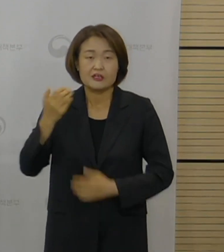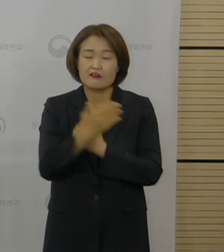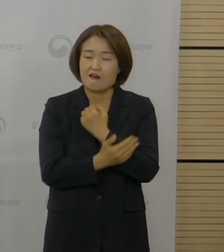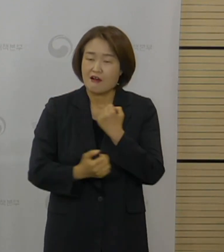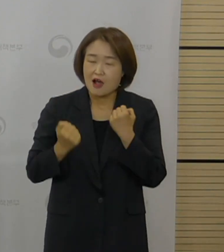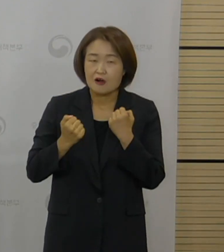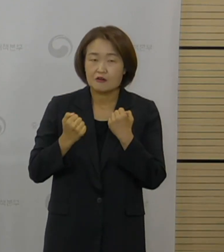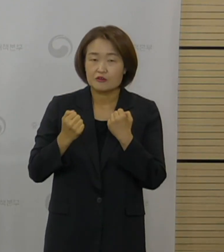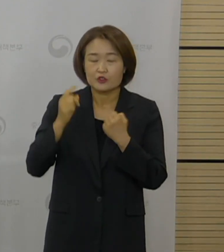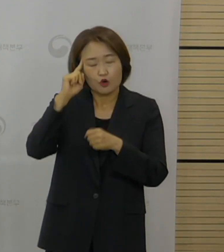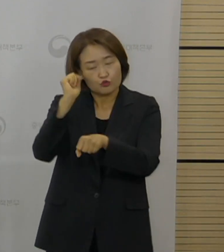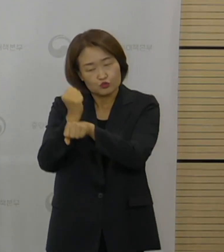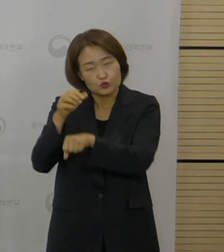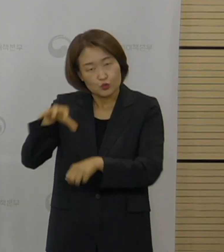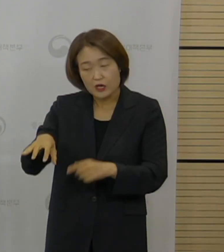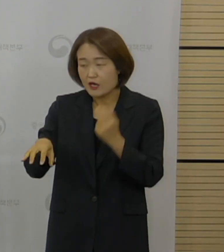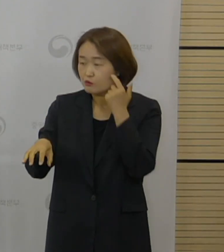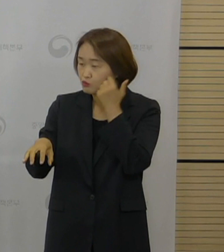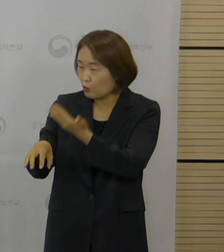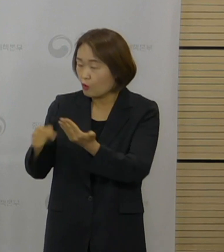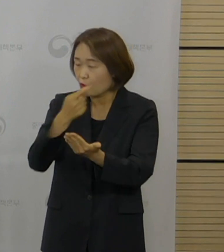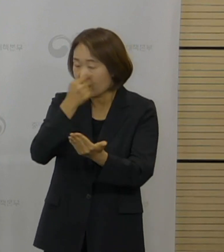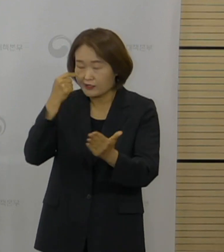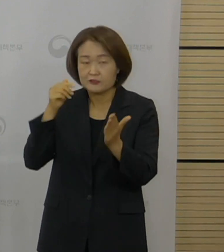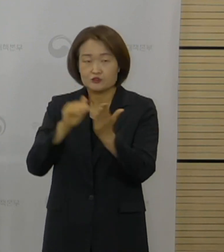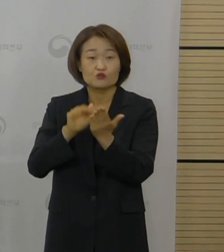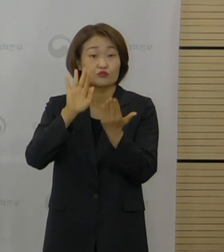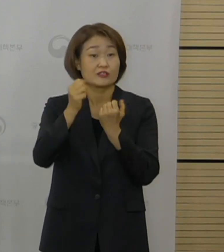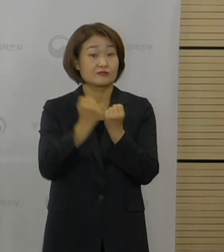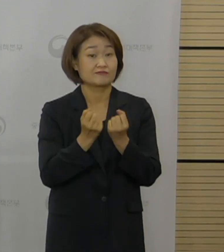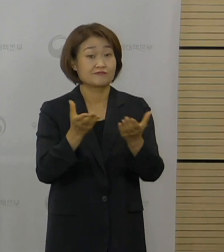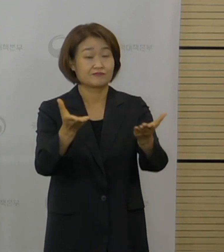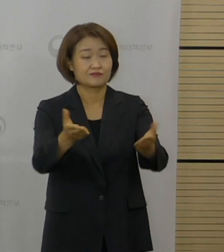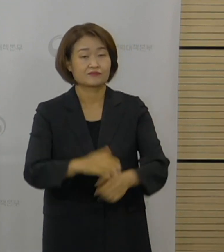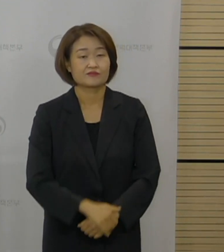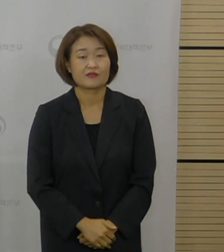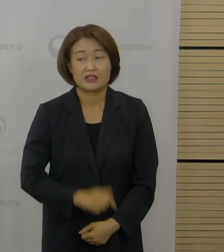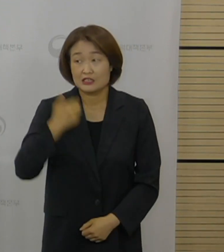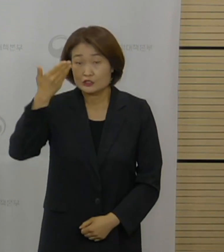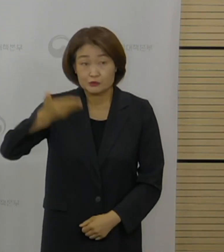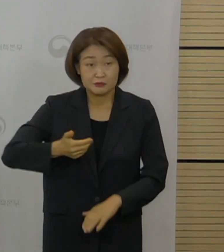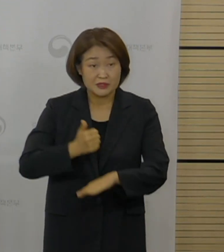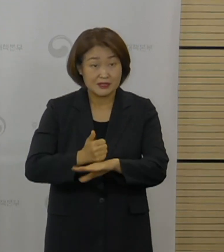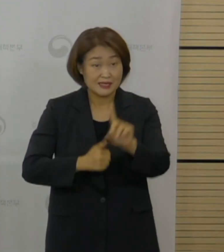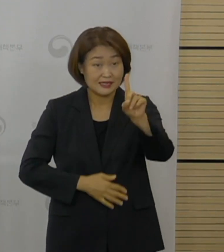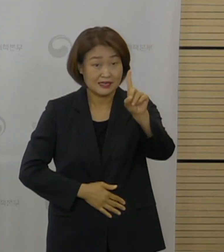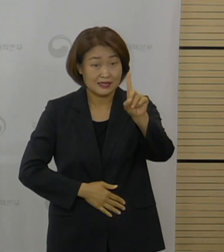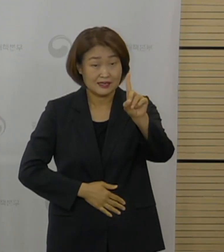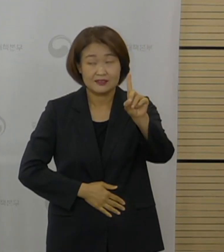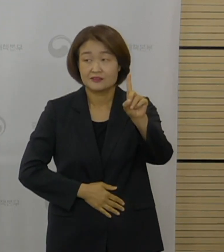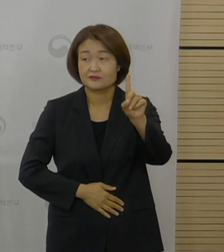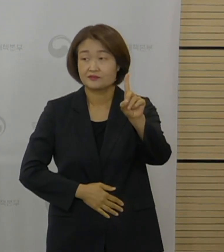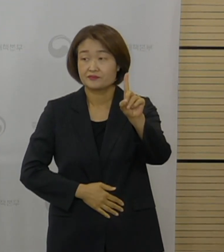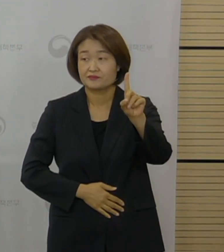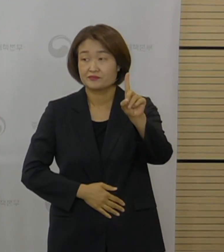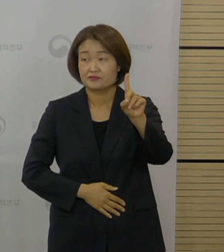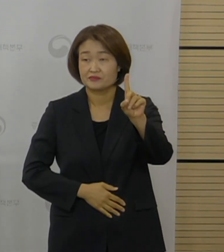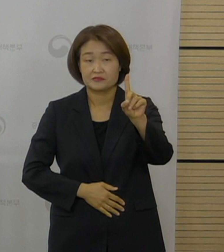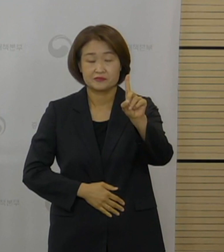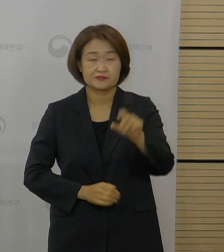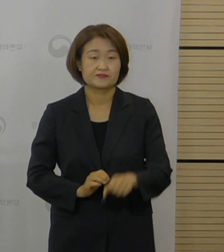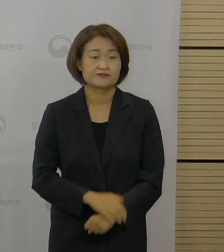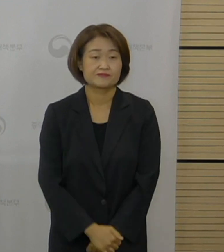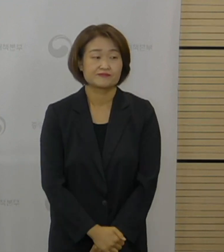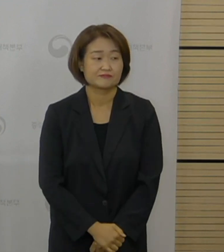확인해서 답변 드리겠습니다. 마지막 질문 하나가 들어왔는데 관련돼서 답변이 가능함의